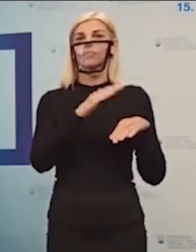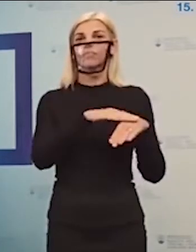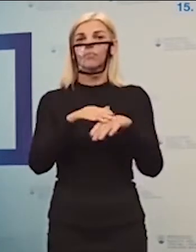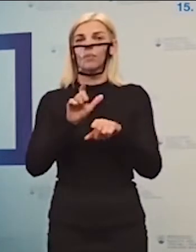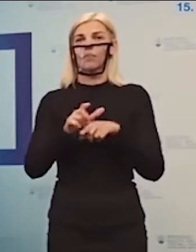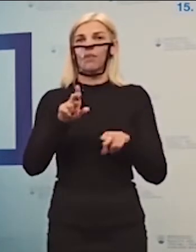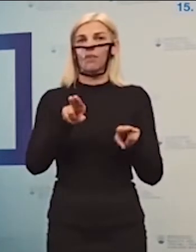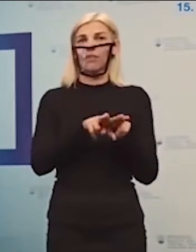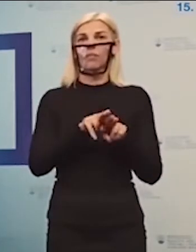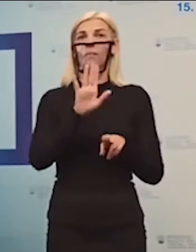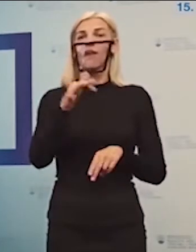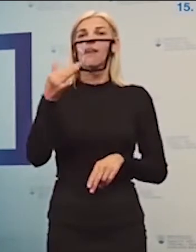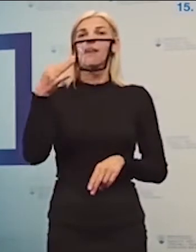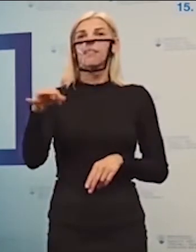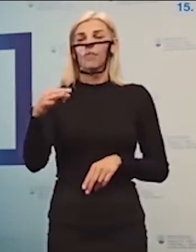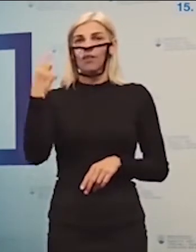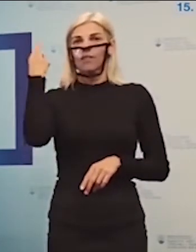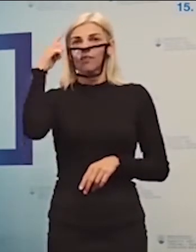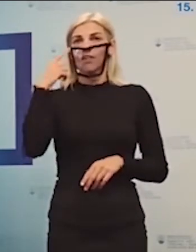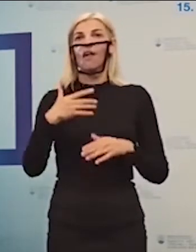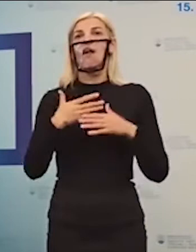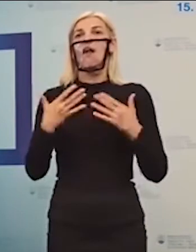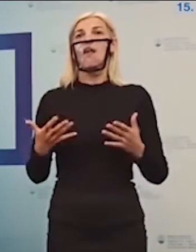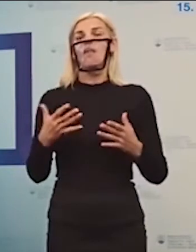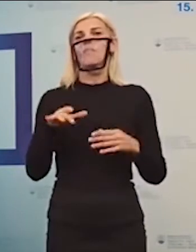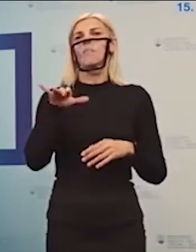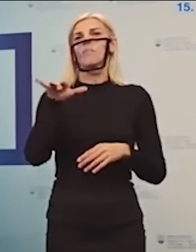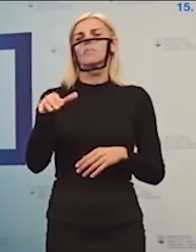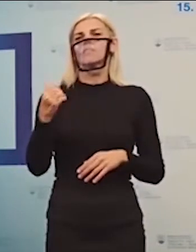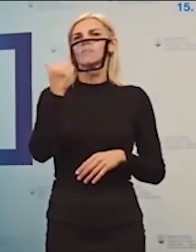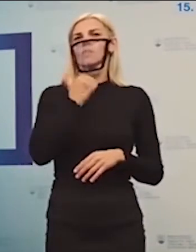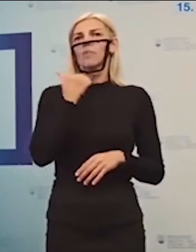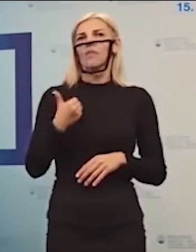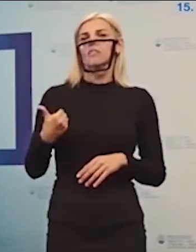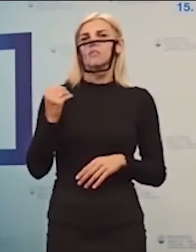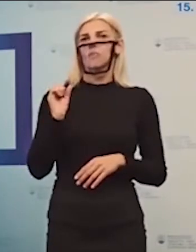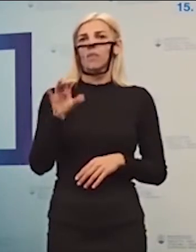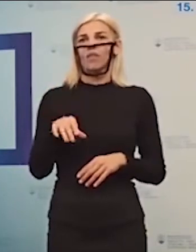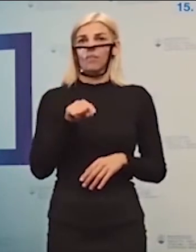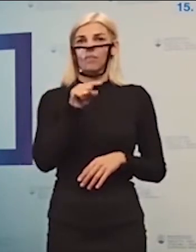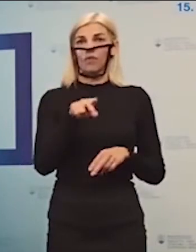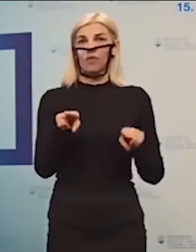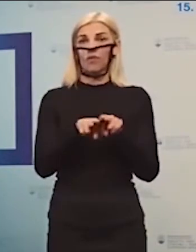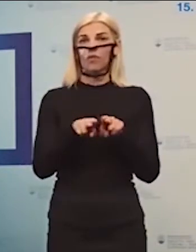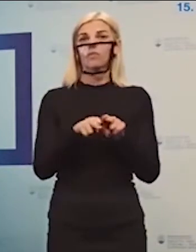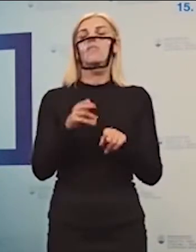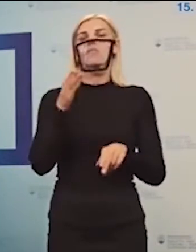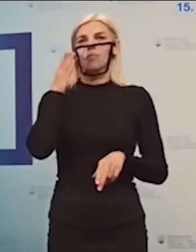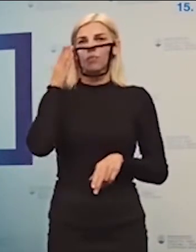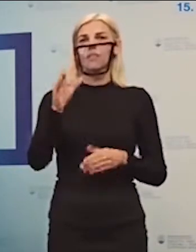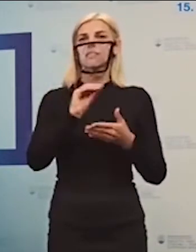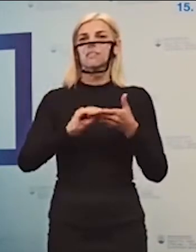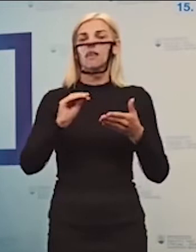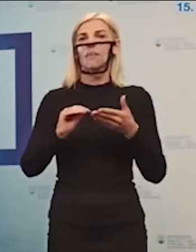pre rodičov, ktorí majú individuálne vzdelávania alebo sú v nesieťových školkách, že títo rodičia pôjdu na zápis do materskej